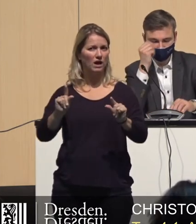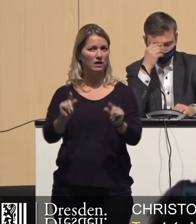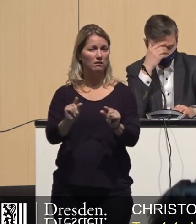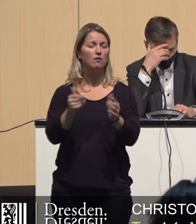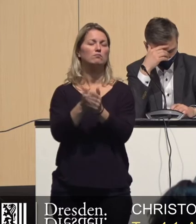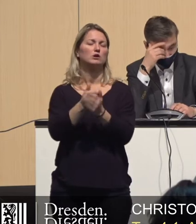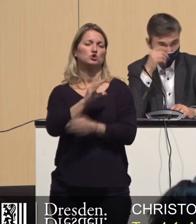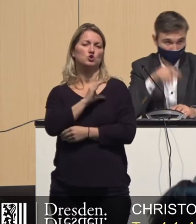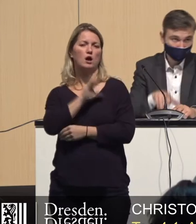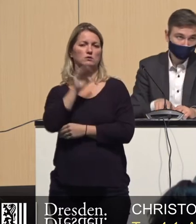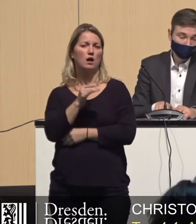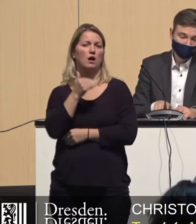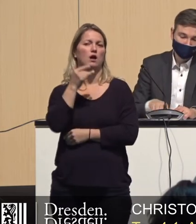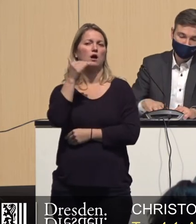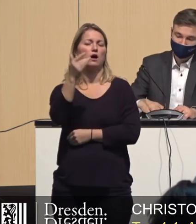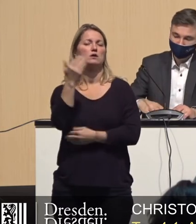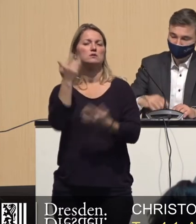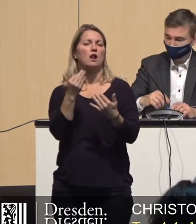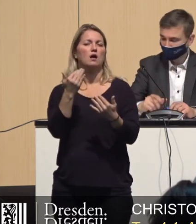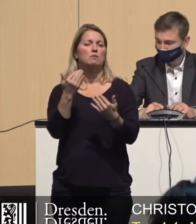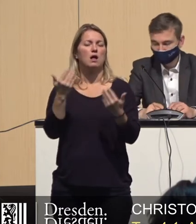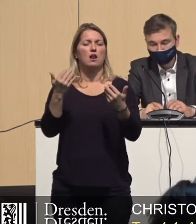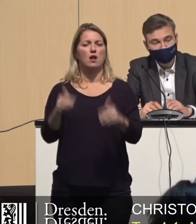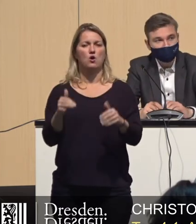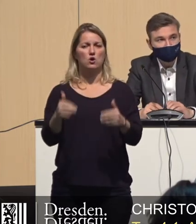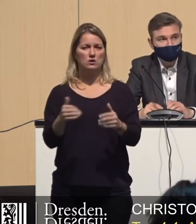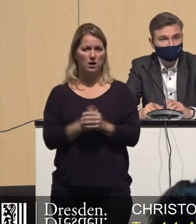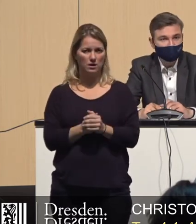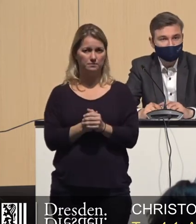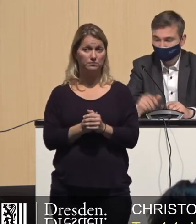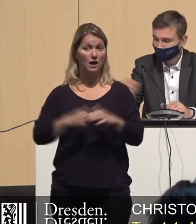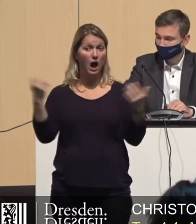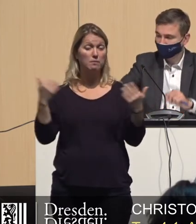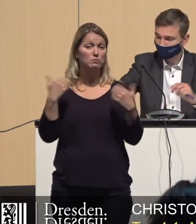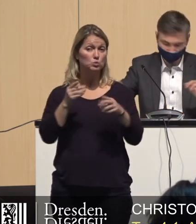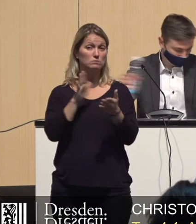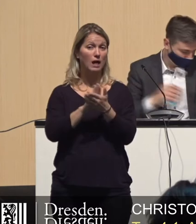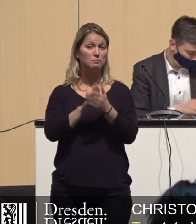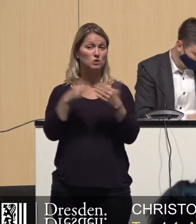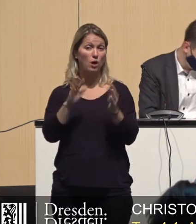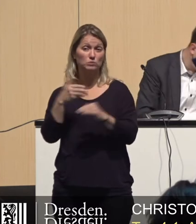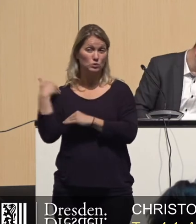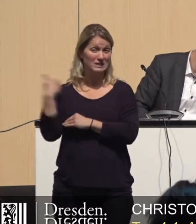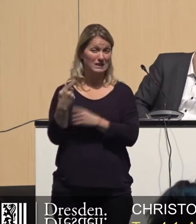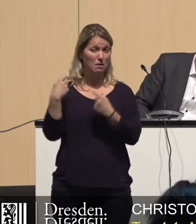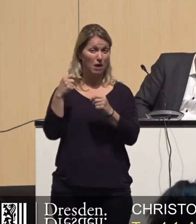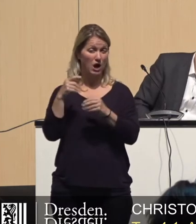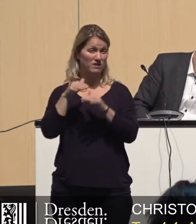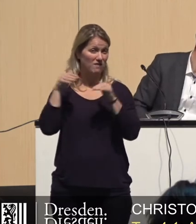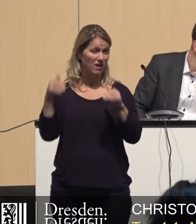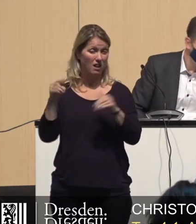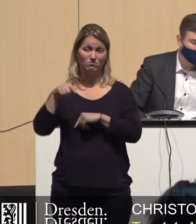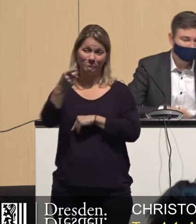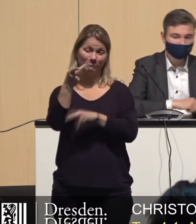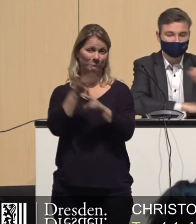wieder sich das Ganze in den nächsten Jahren entspannt. Damit das der Fall ist, muss weiterhin genauso viel gebaut werden wie bisher. Und dafür ist es für uns